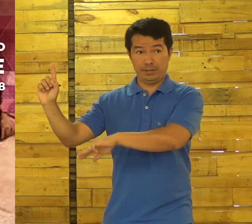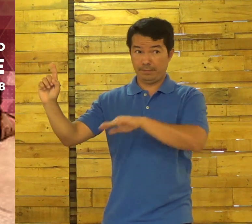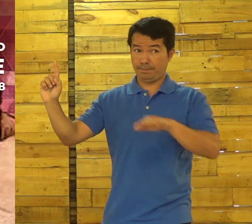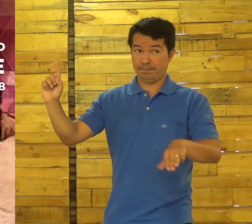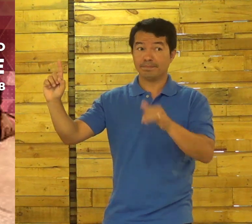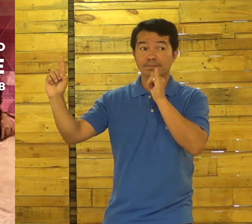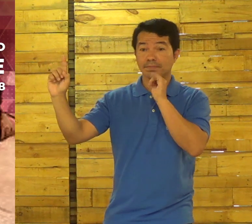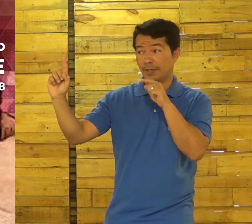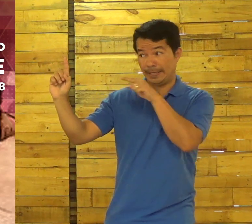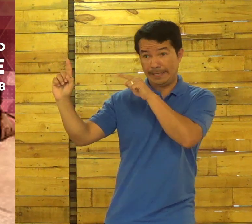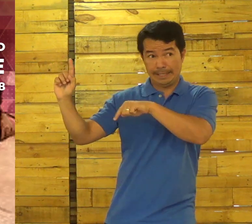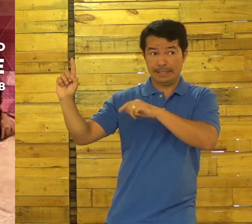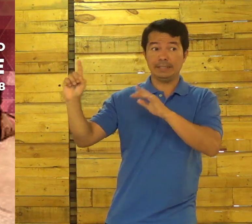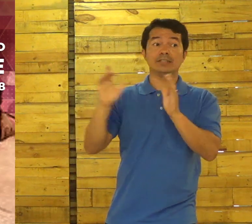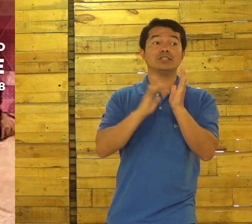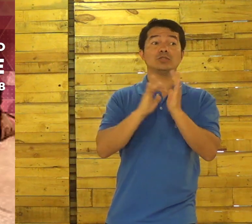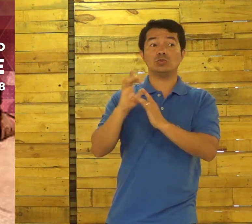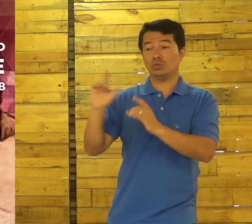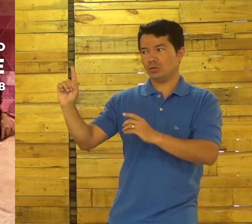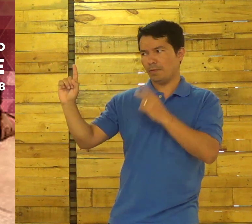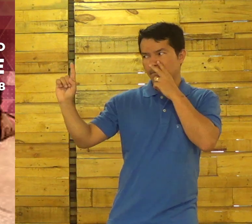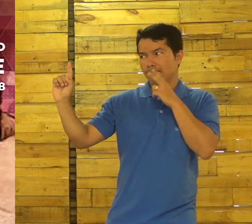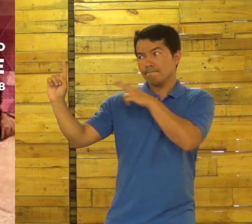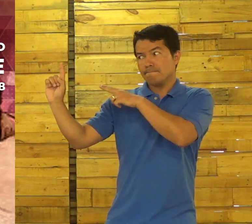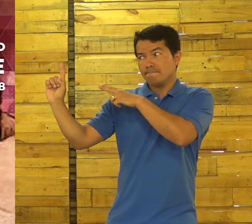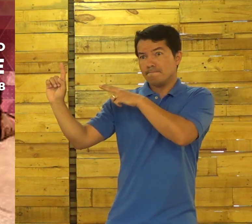Havia o Mestre Jesus.